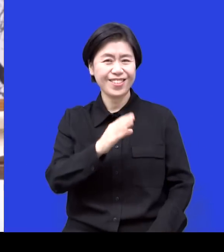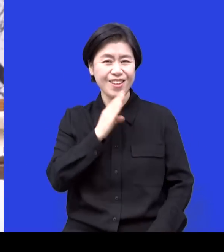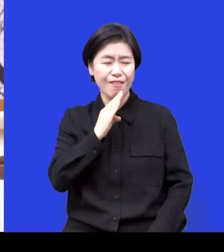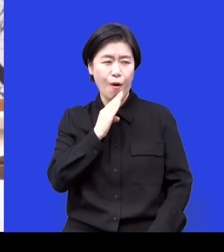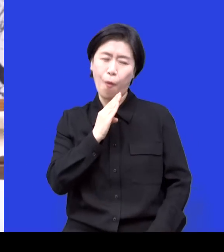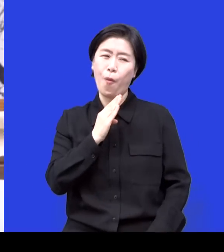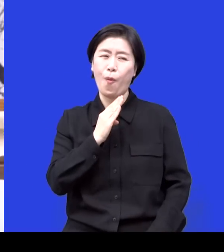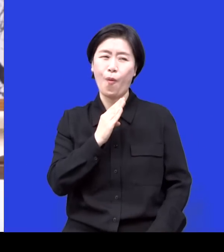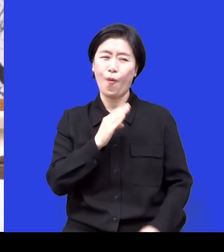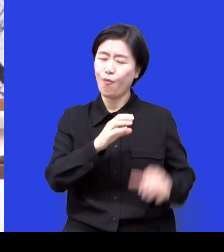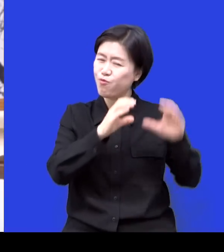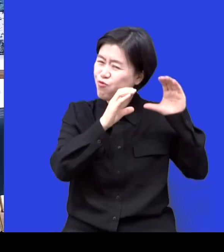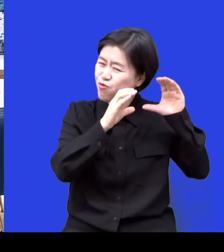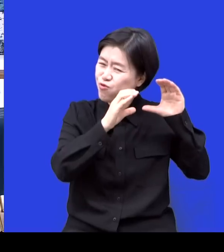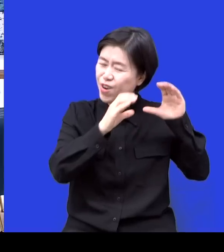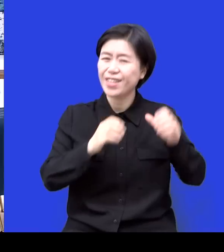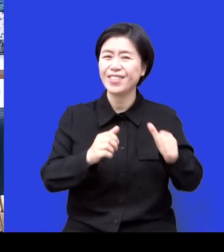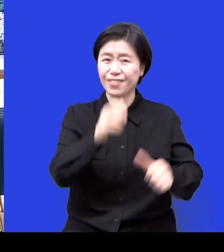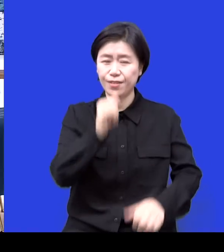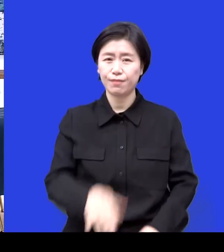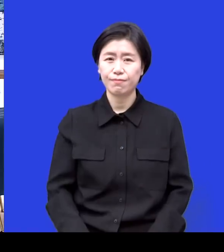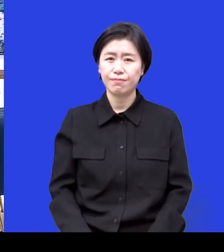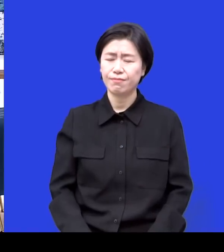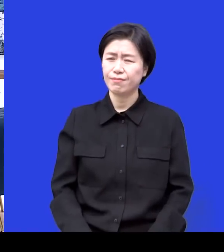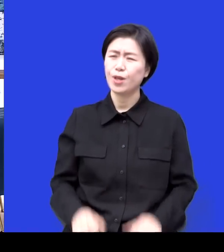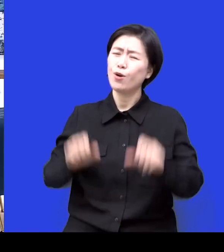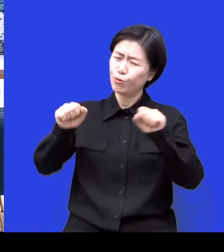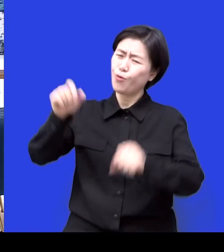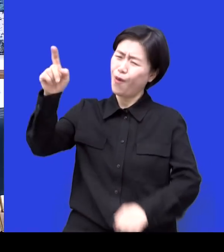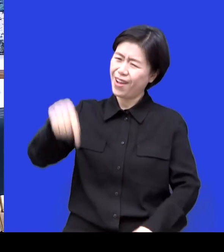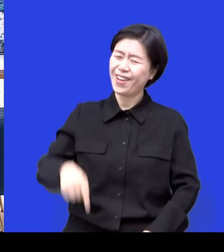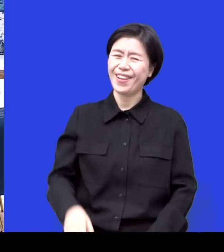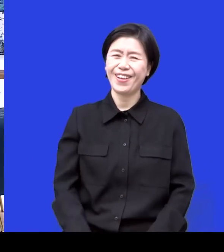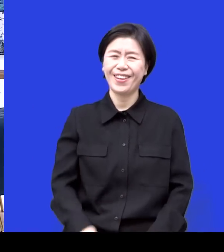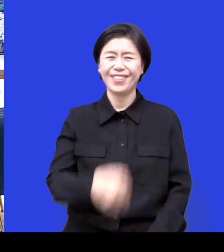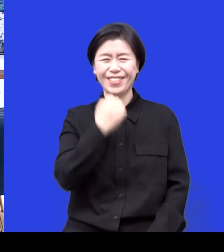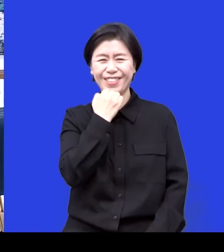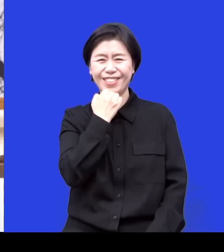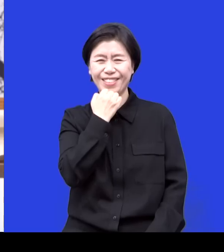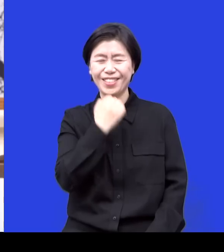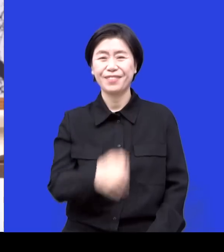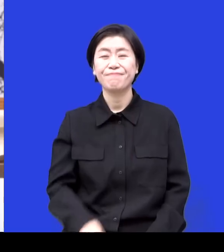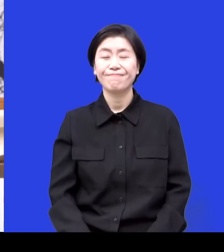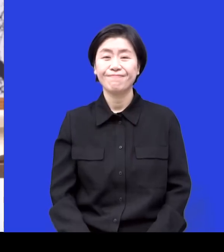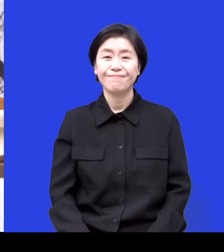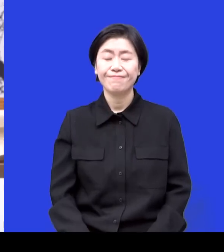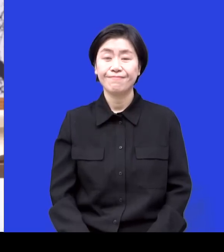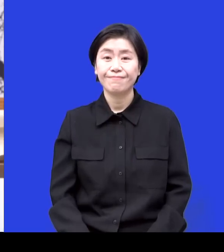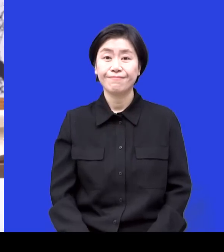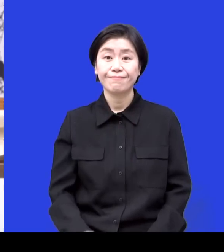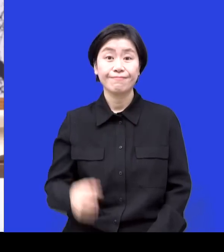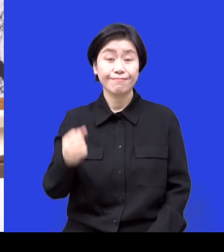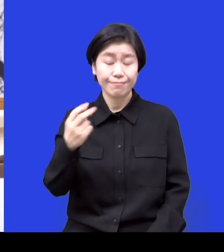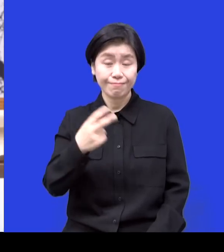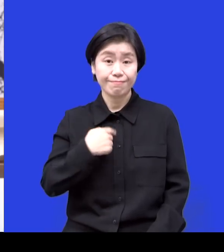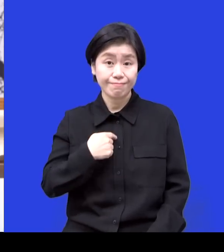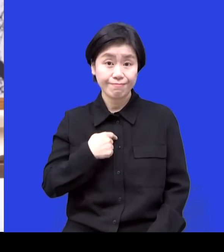하게 되는 그런 느낌도 있었고 운동 한번 같이 하시면 좋은데 한번 그리고 저는 사실 요즘에